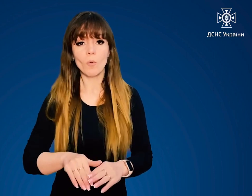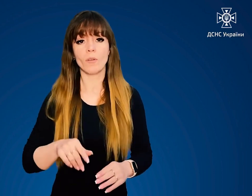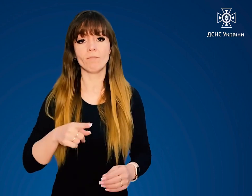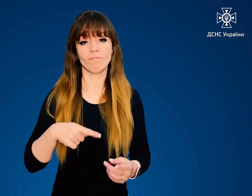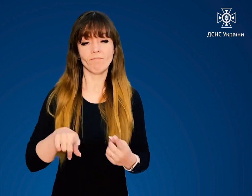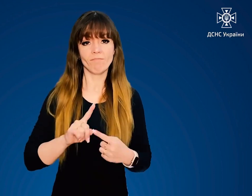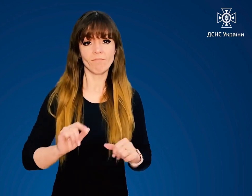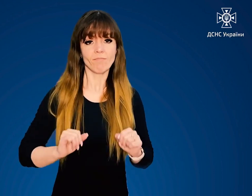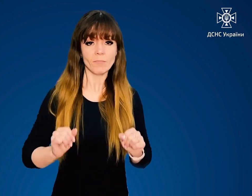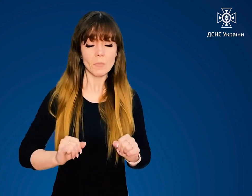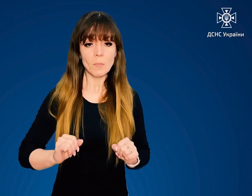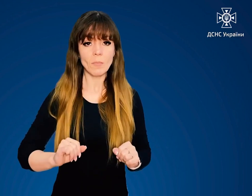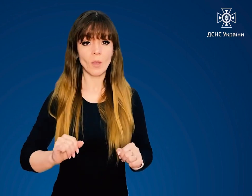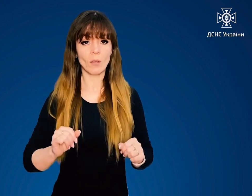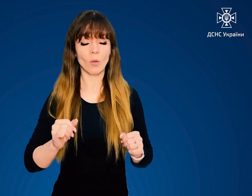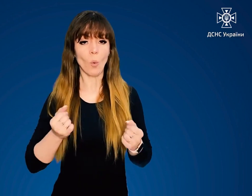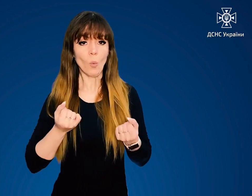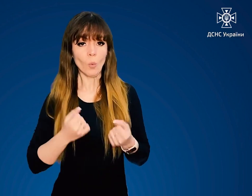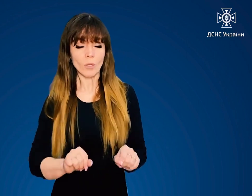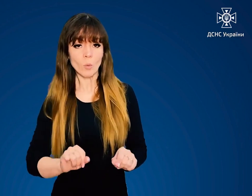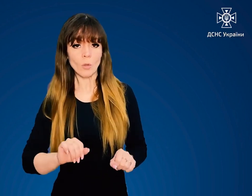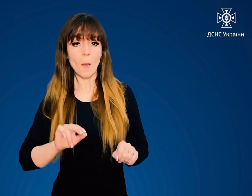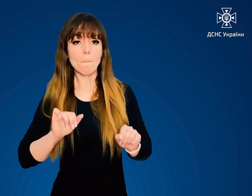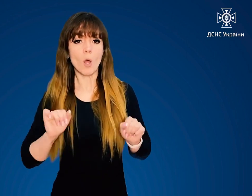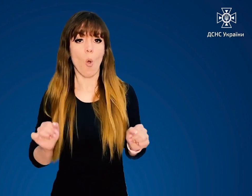намагайтеся уникнути переохолодження.